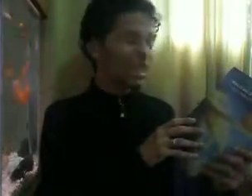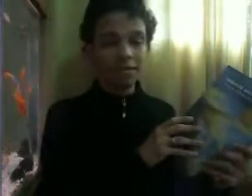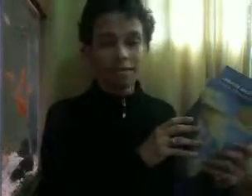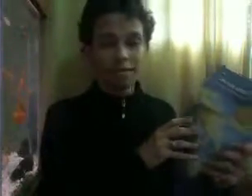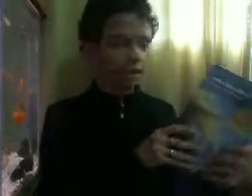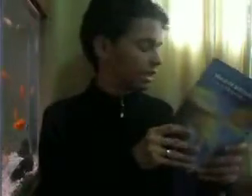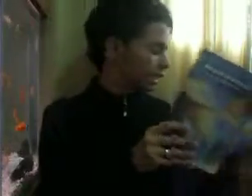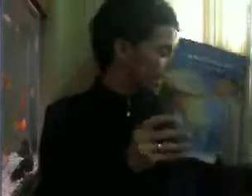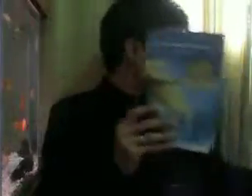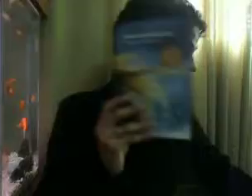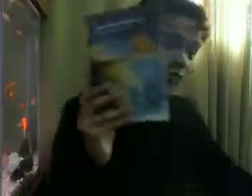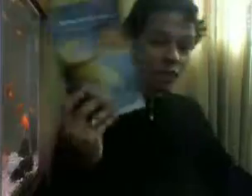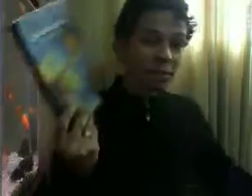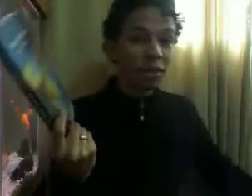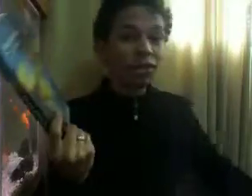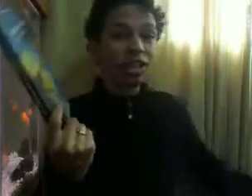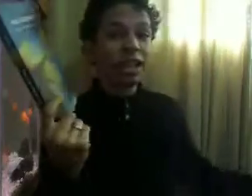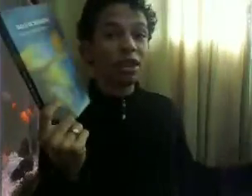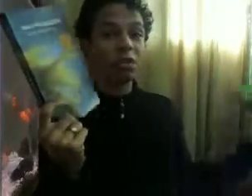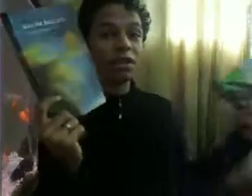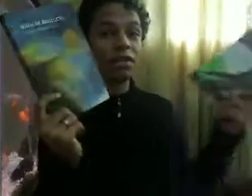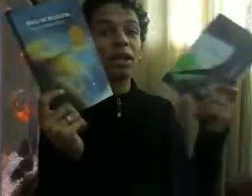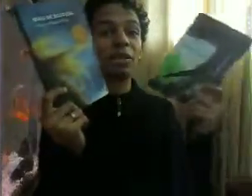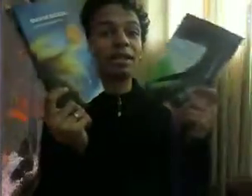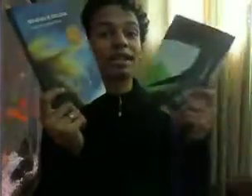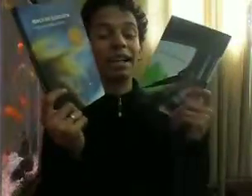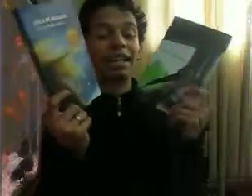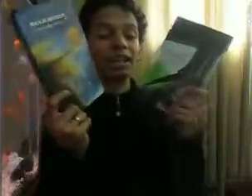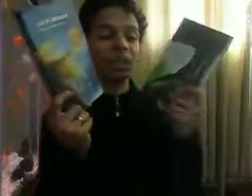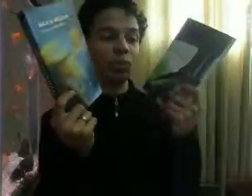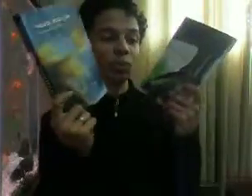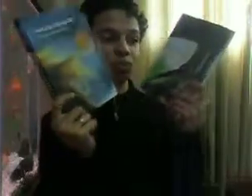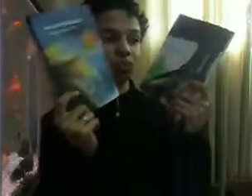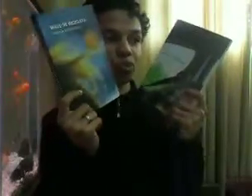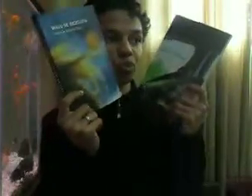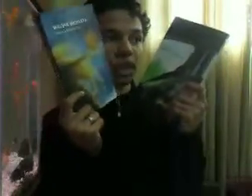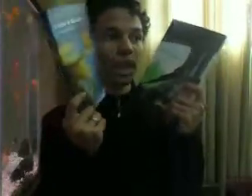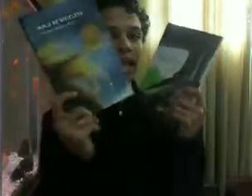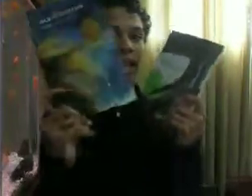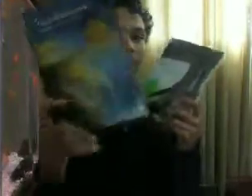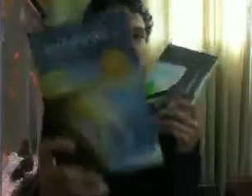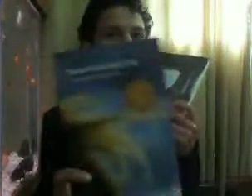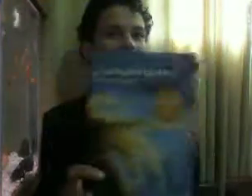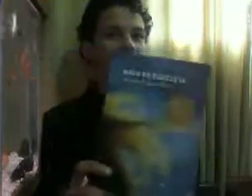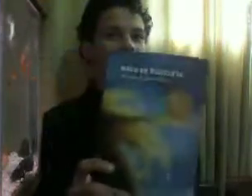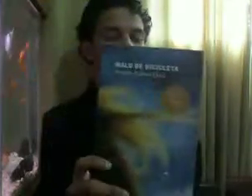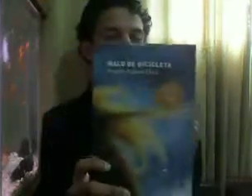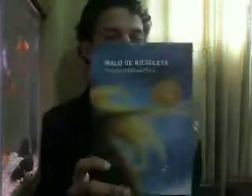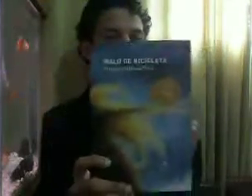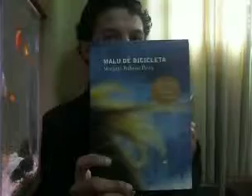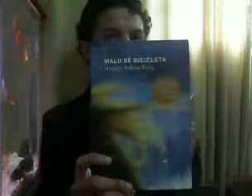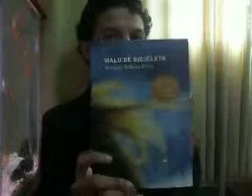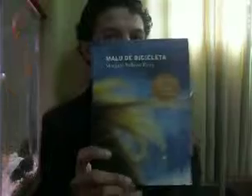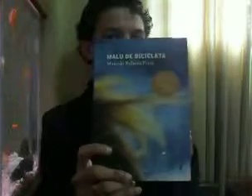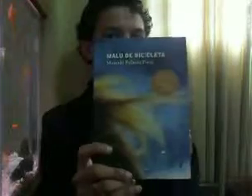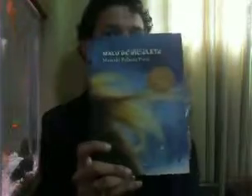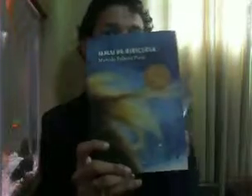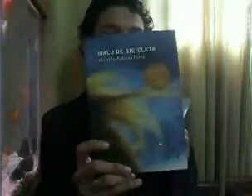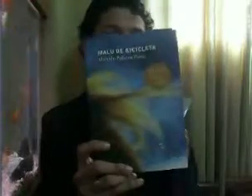Enfim Se fosse para eu indicar Um livro Para começar a ler Eu indicaria este Do Marcelo Rubens Pai